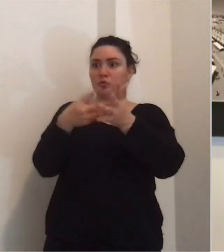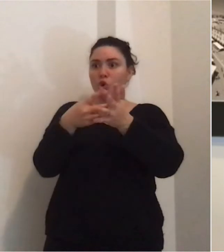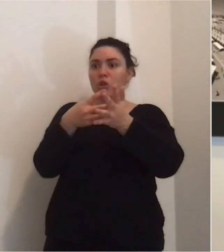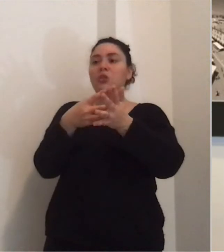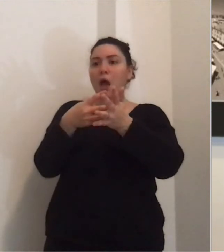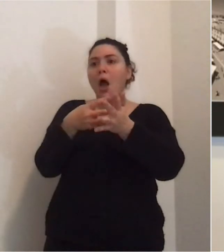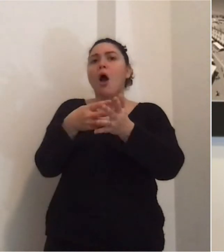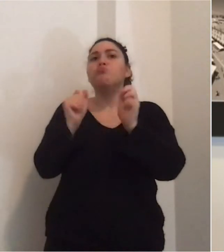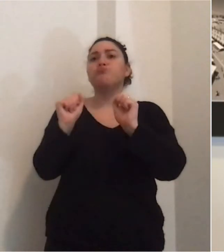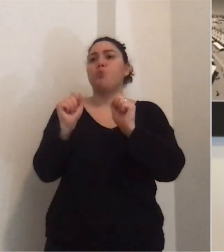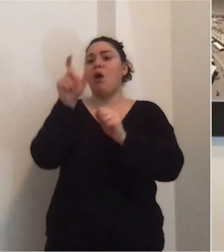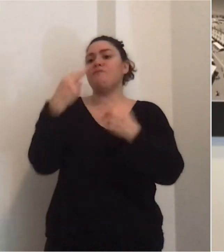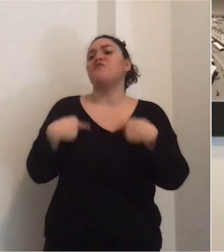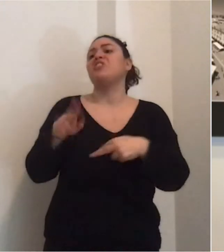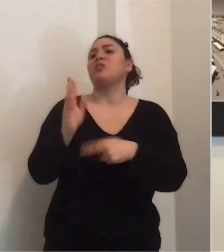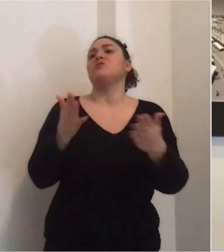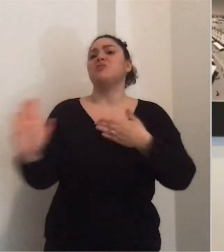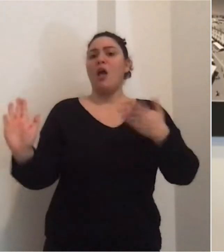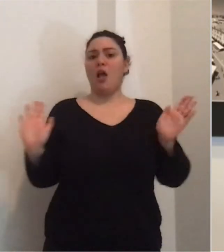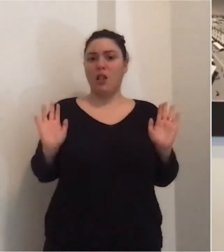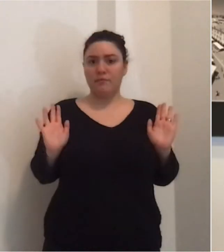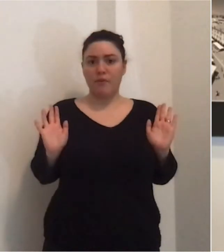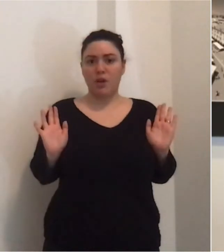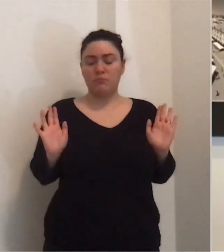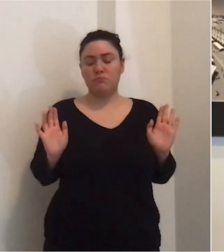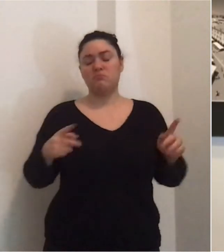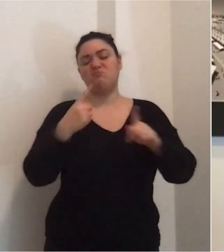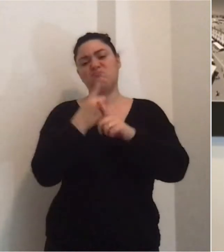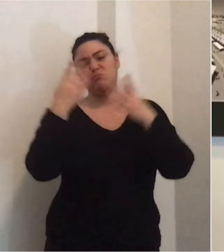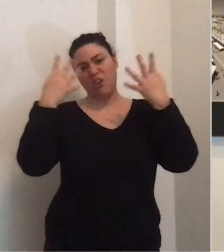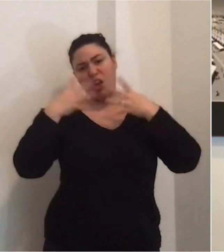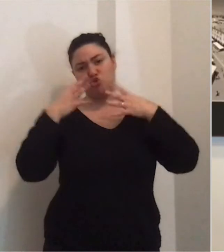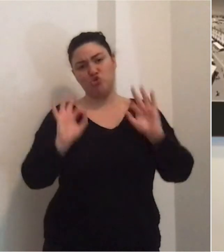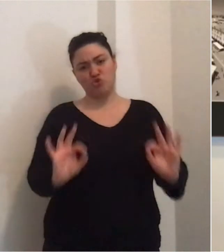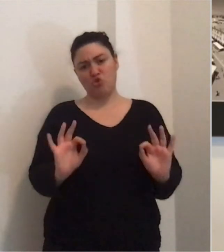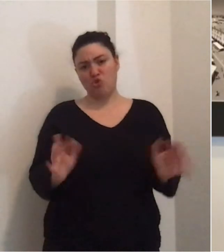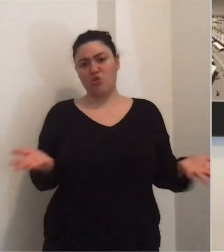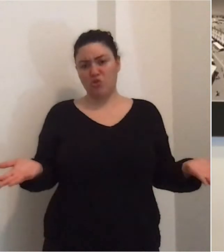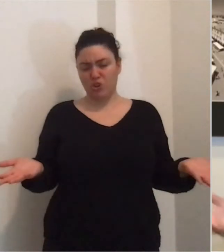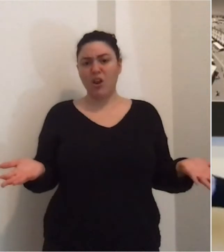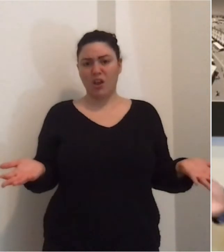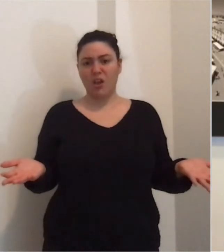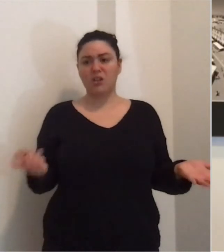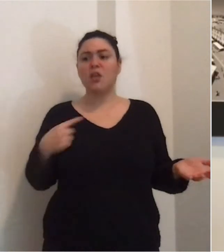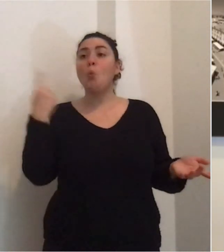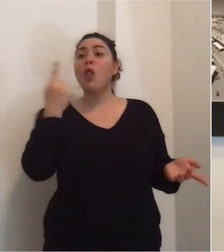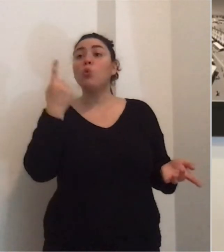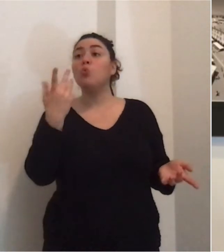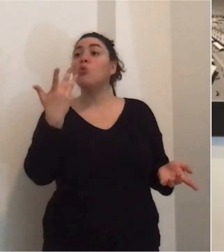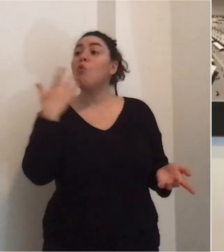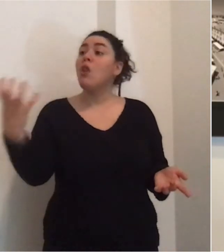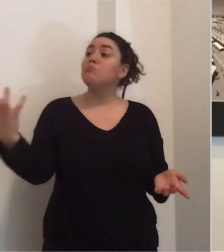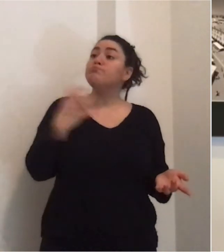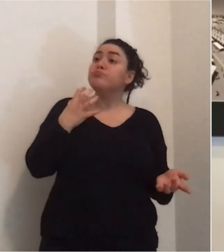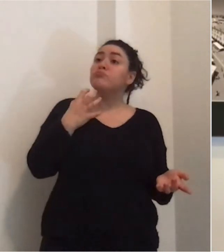difficoltà ma magari a qualcuno stiamo salvando anche la vita. Vorrei che si ragionasse un pochino più così. Se qualcuno